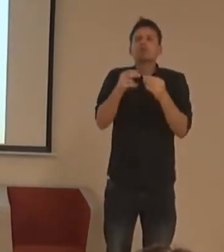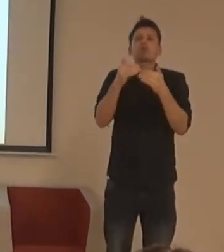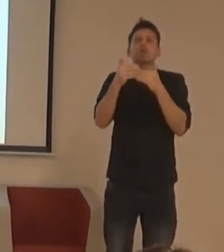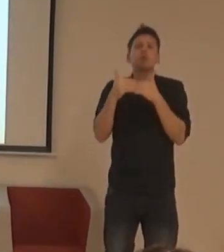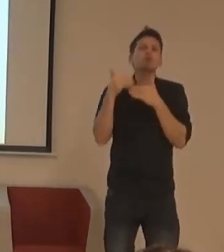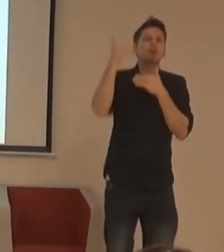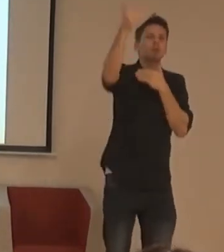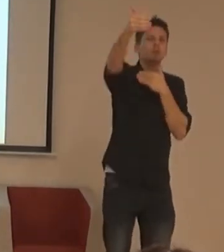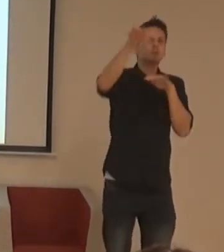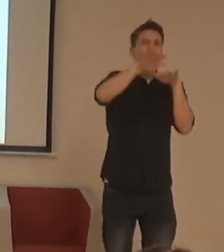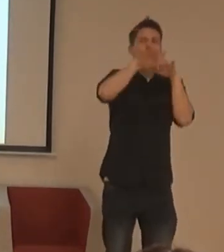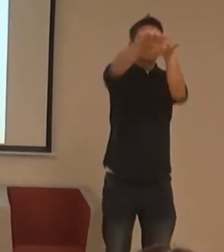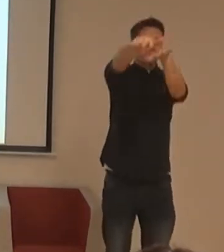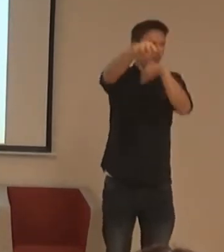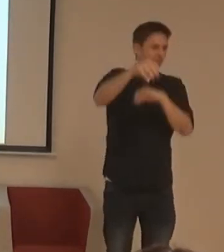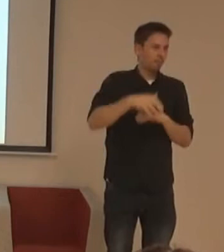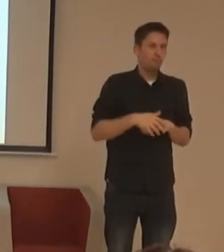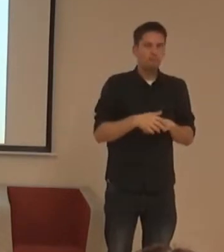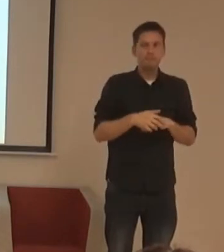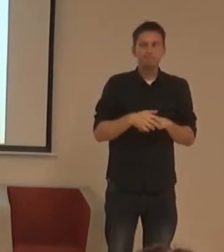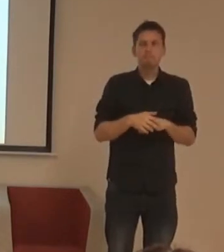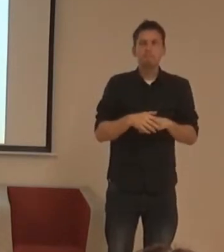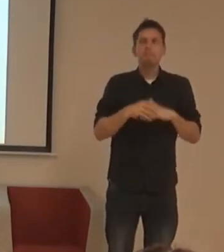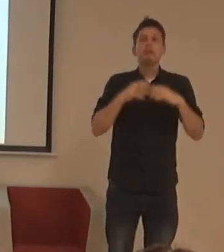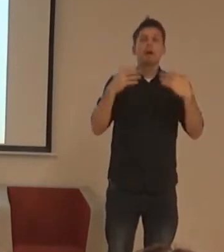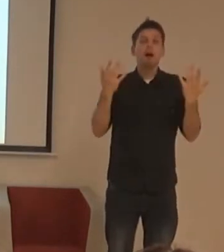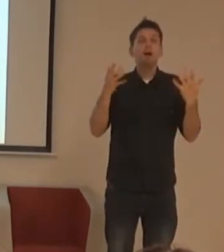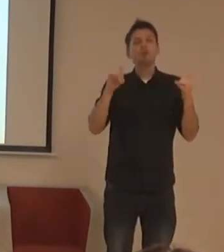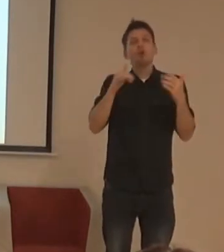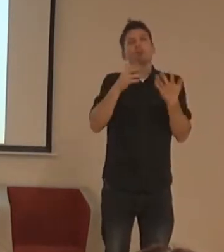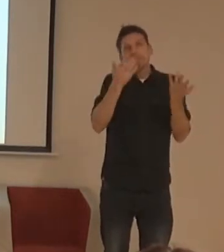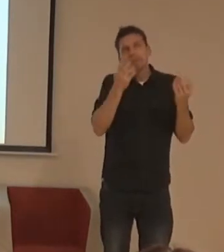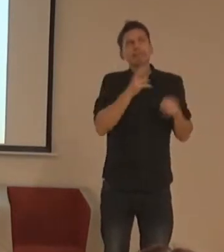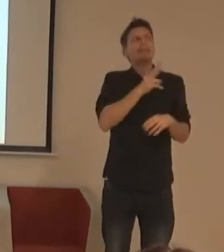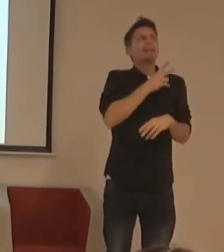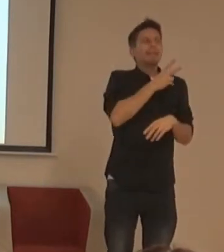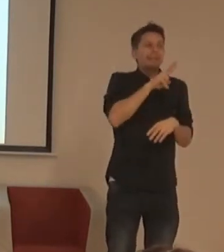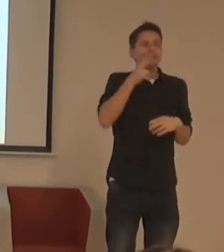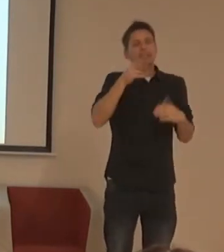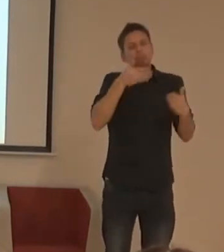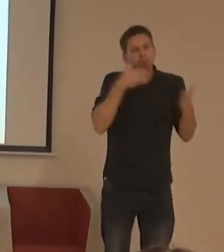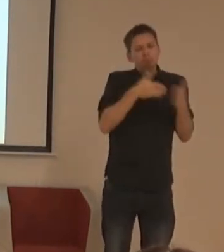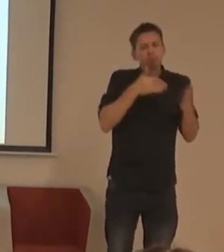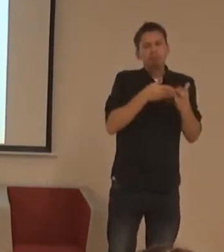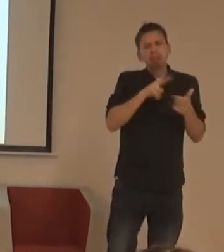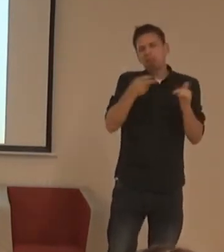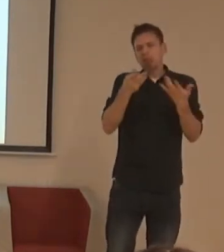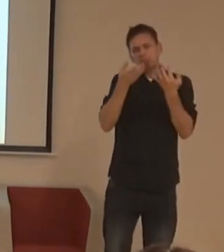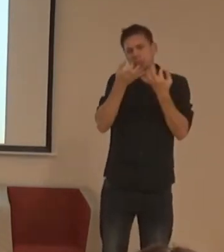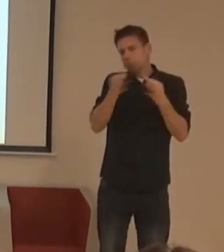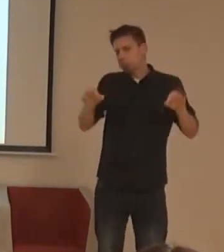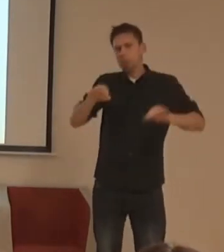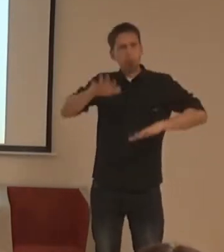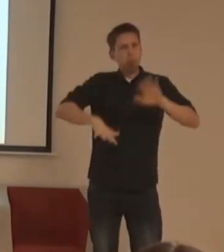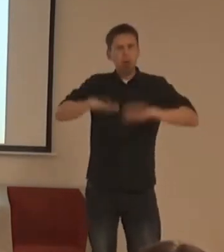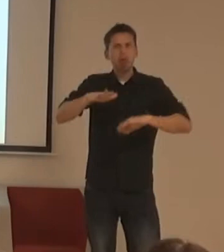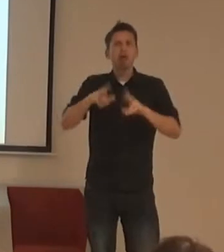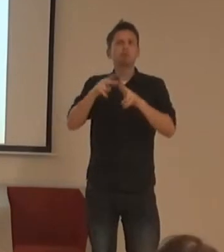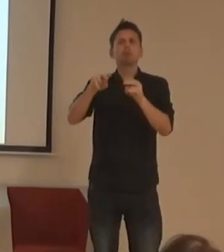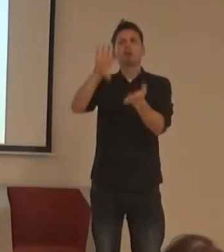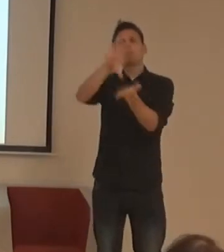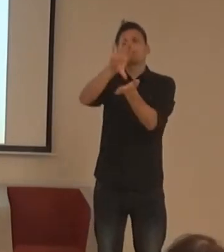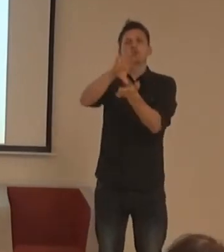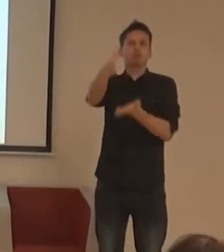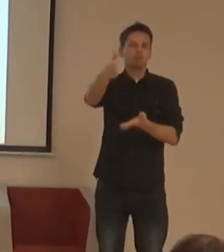dozadu, tam, kde stojí Robert. A pro ty, pro které to občas je bariéra a občas je to vlastně v pohodě, ty by mohly zůstat na té